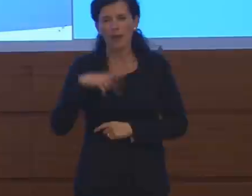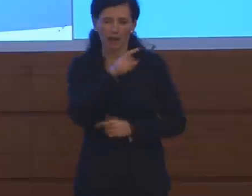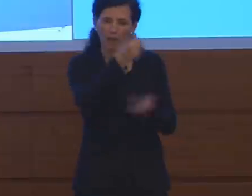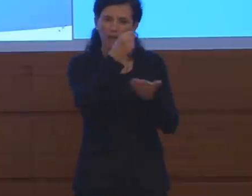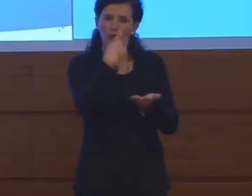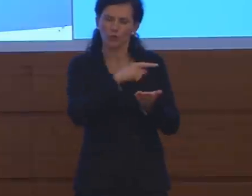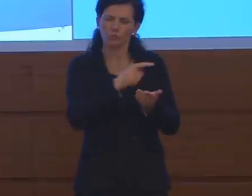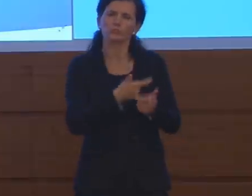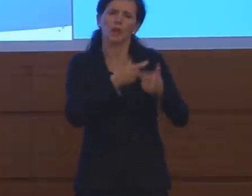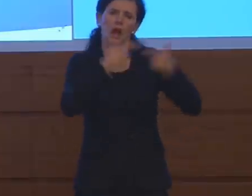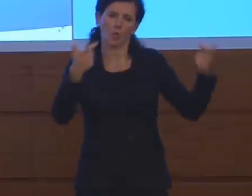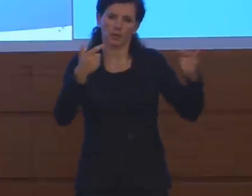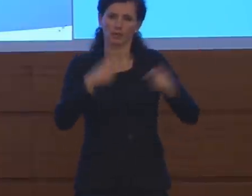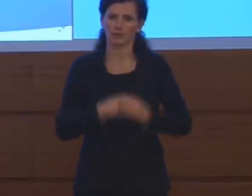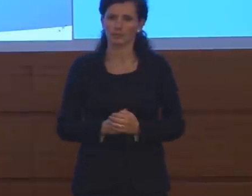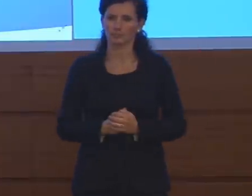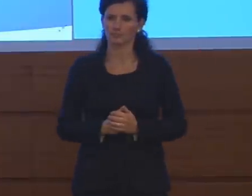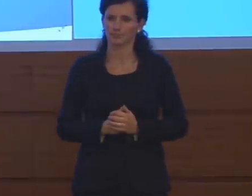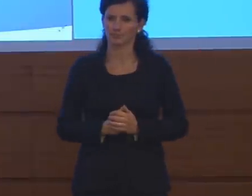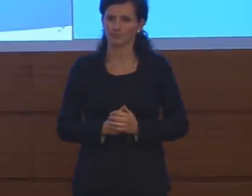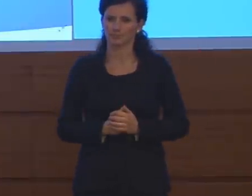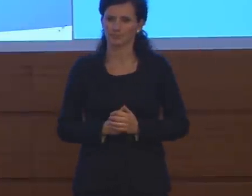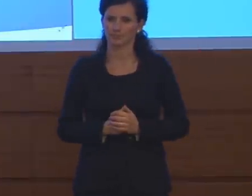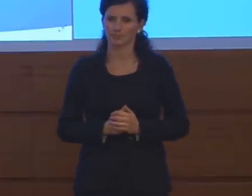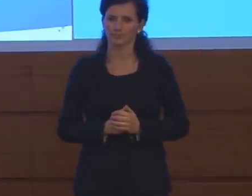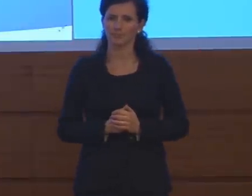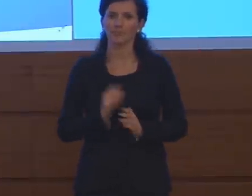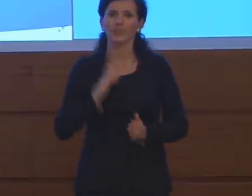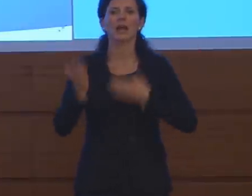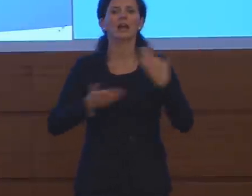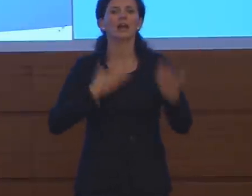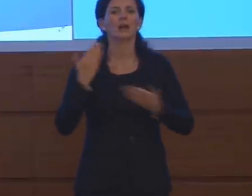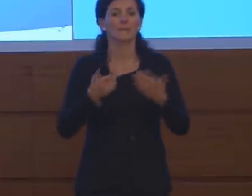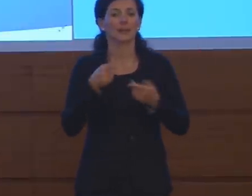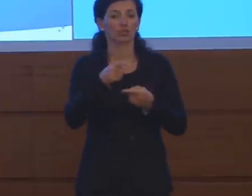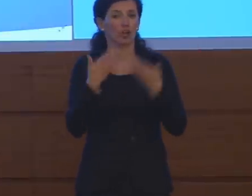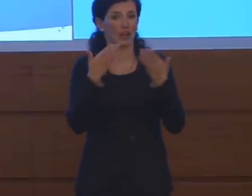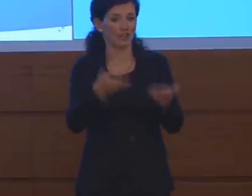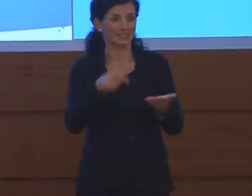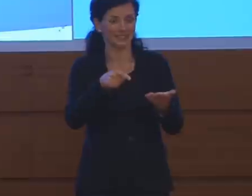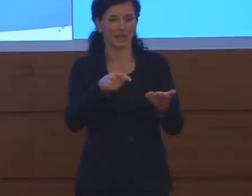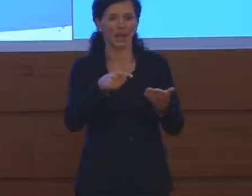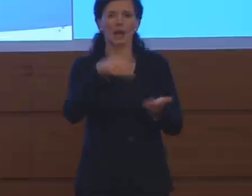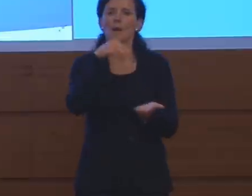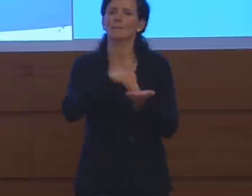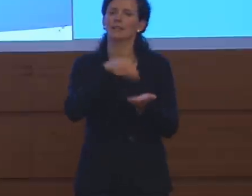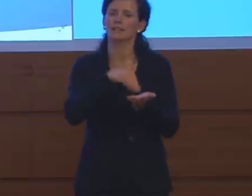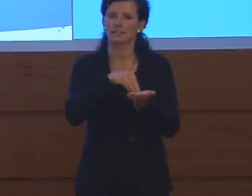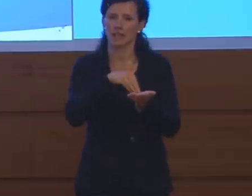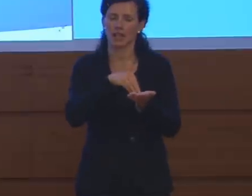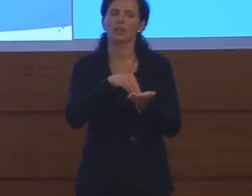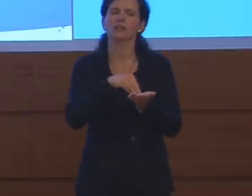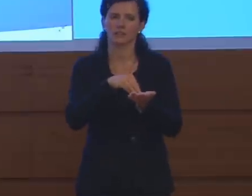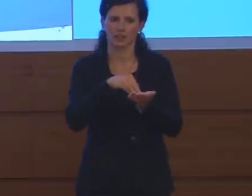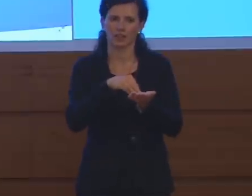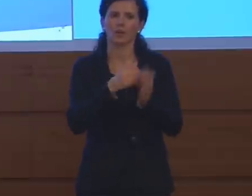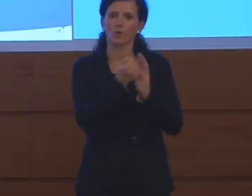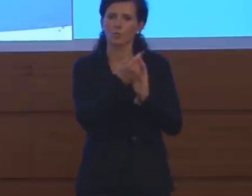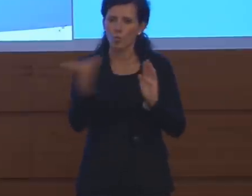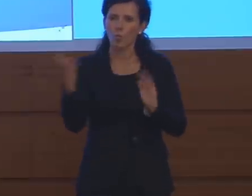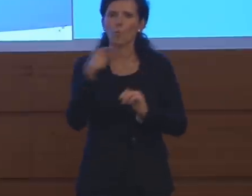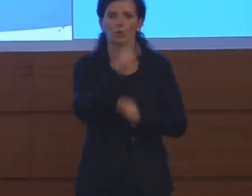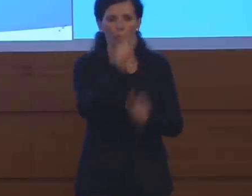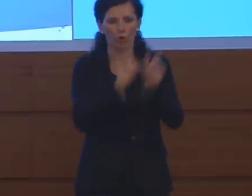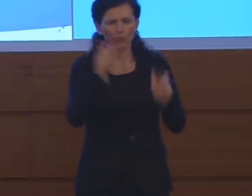alimentato. Per quanto riguarda le forze in campo segnaliamo sempre il numero importante dei nostri